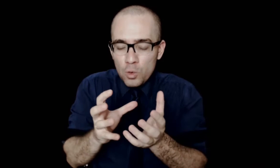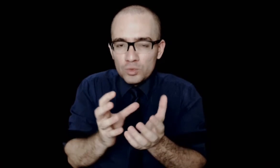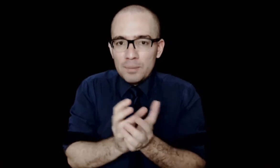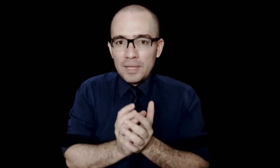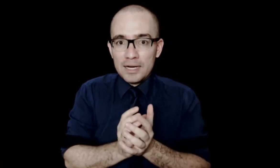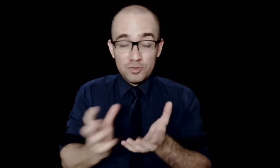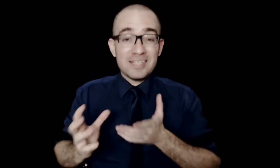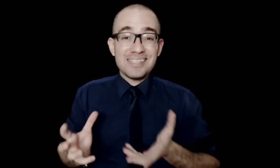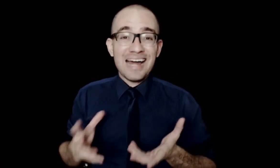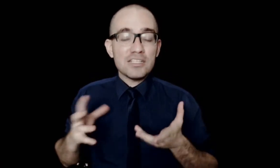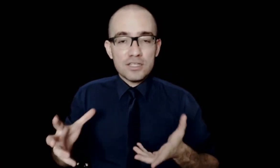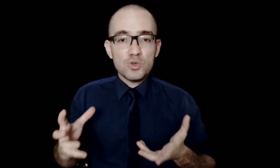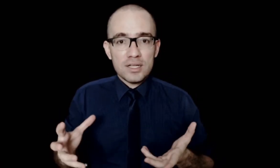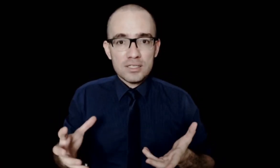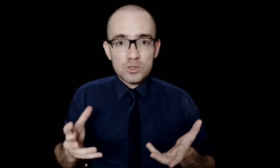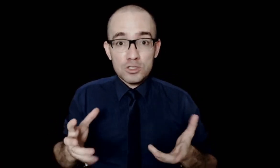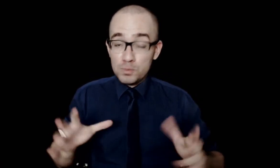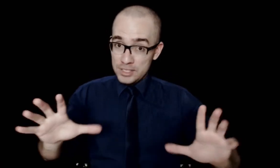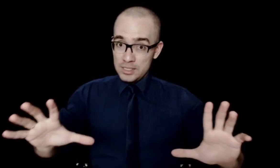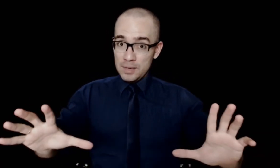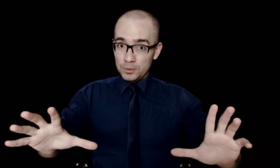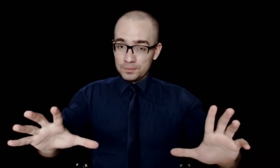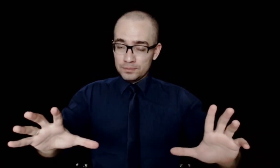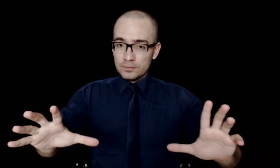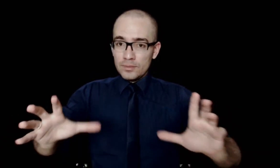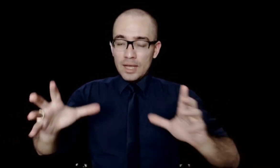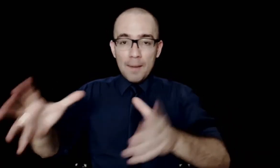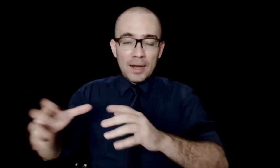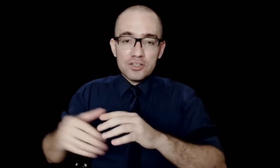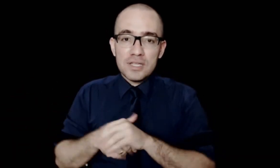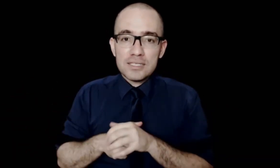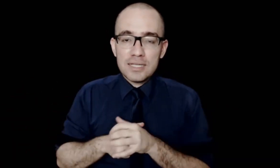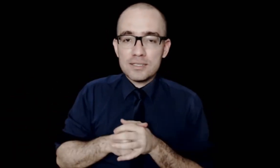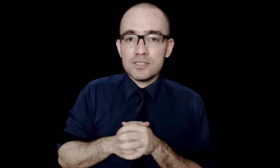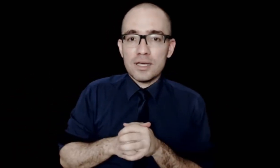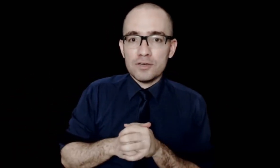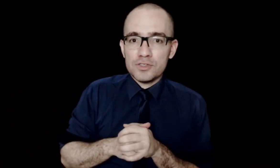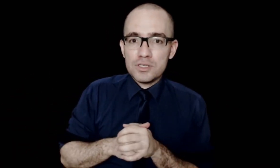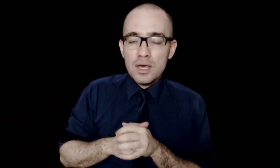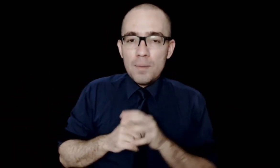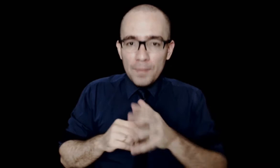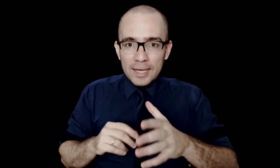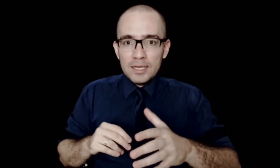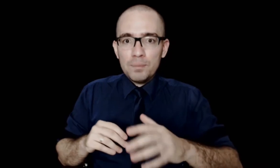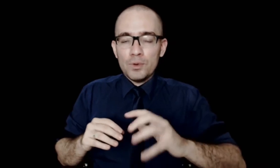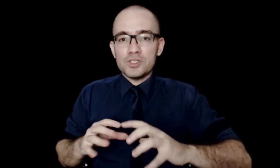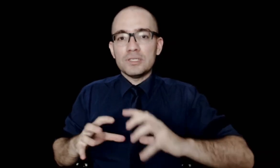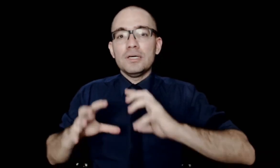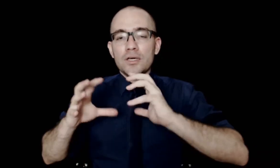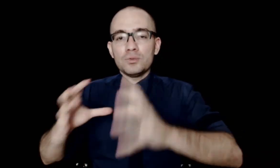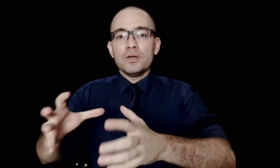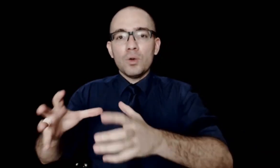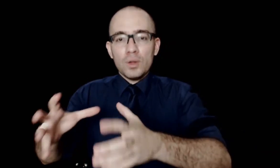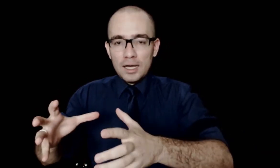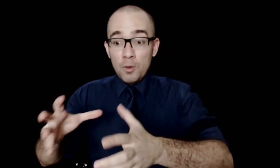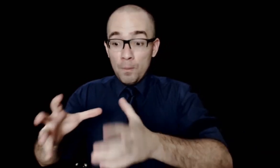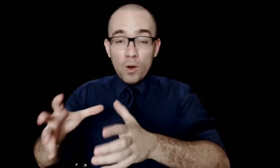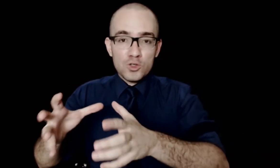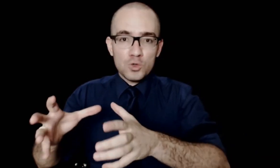contemplar a diversidade nas organizações, por exemplo, a partir dessa análise das tarefas. Peraí, poxa. Eu tenho que colocar. Eu posso